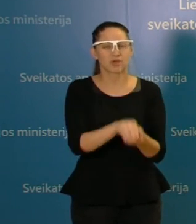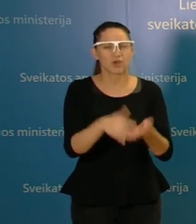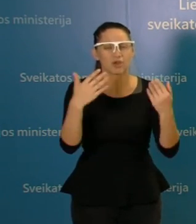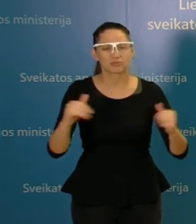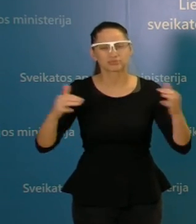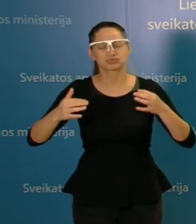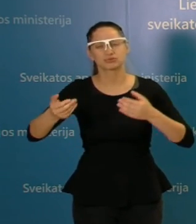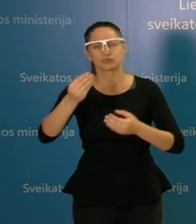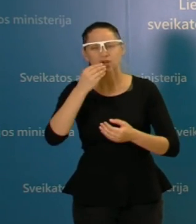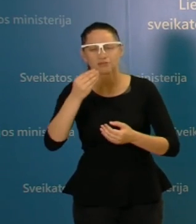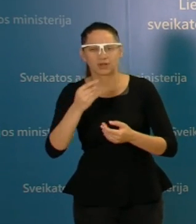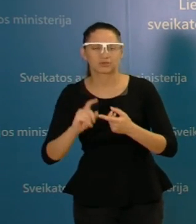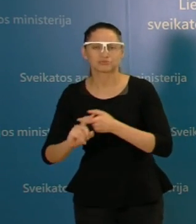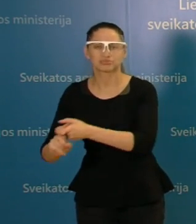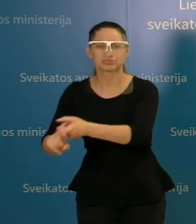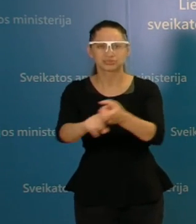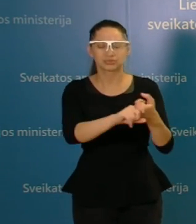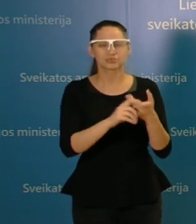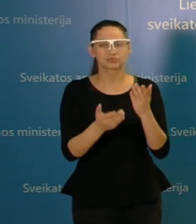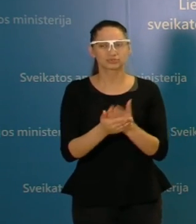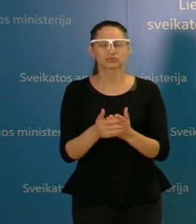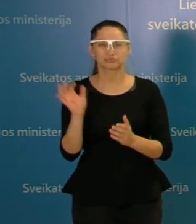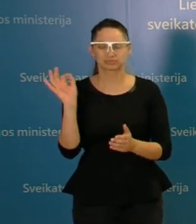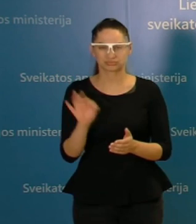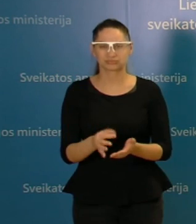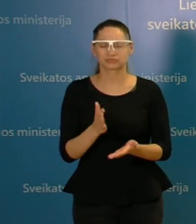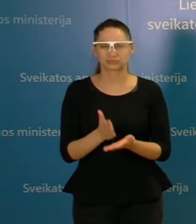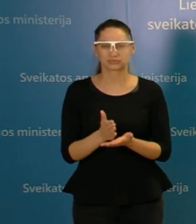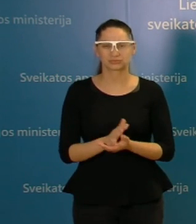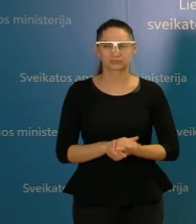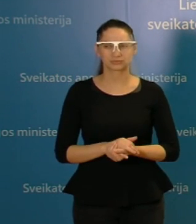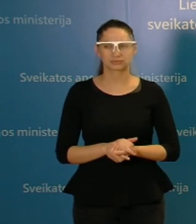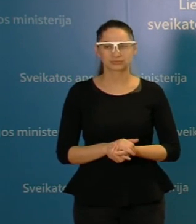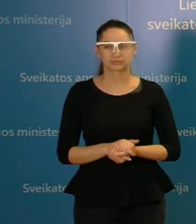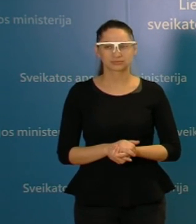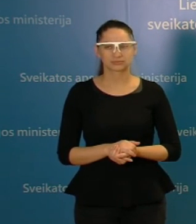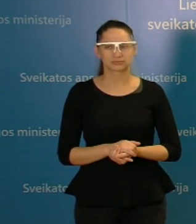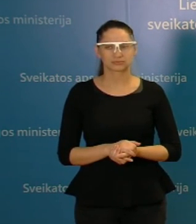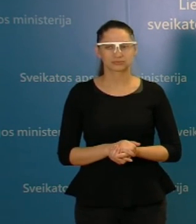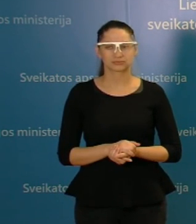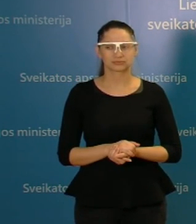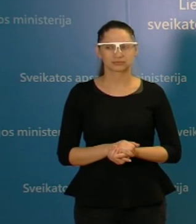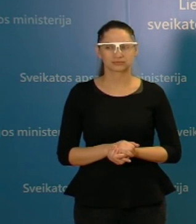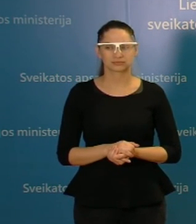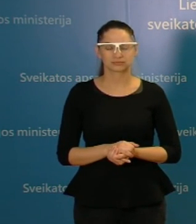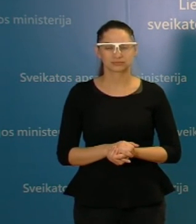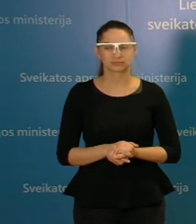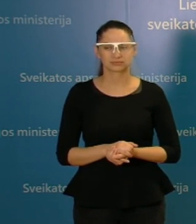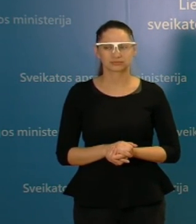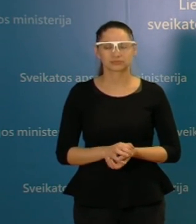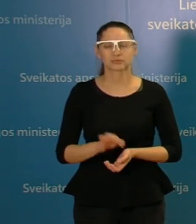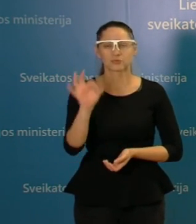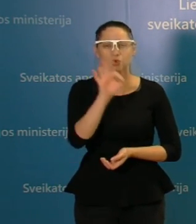dabartiniu metu registruojami gana dažnokai. Dabar, kalbant apie ūkdymo